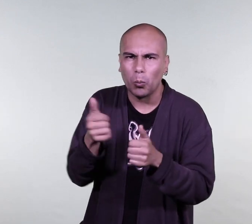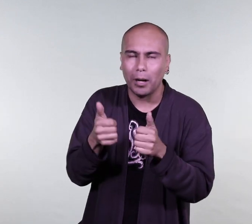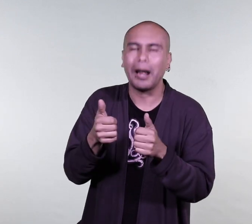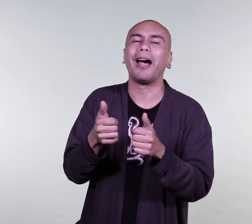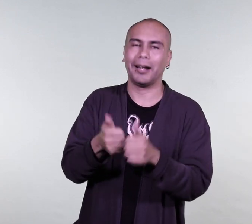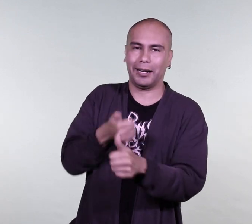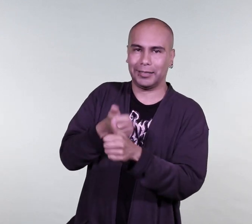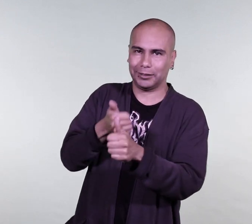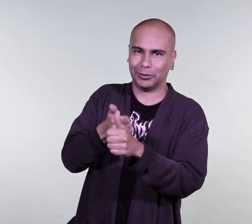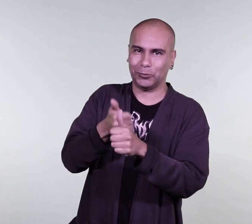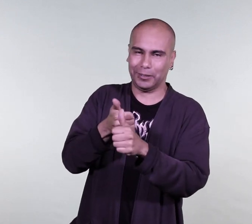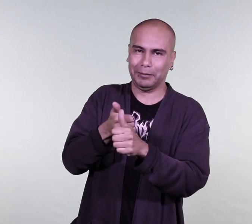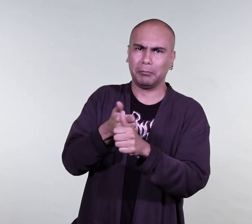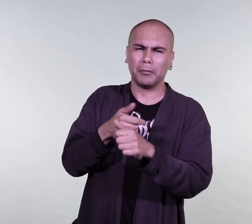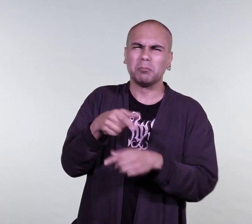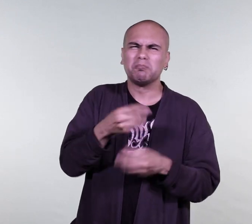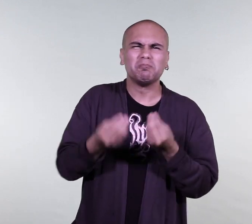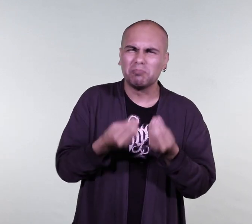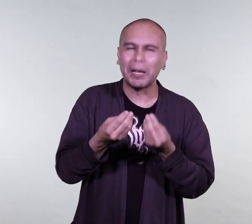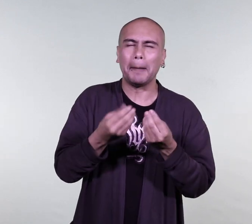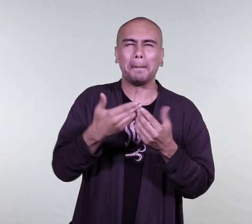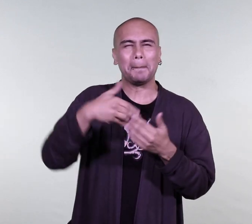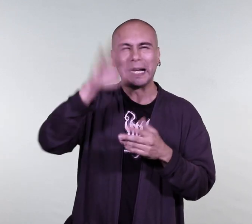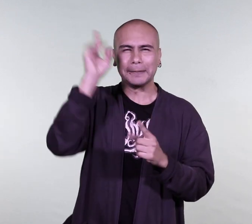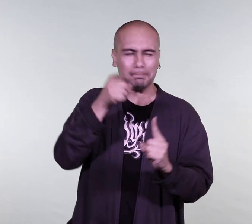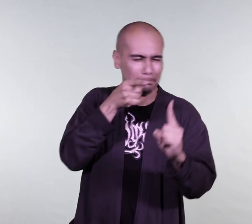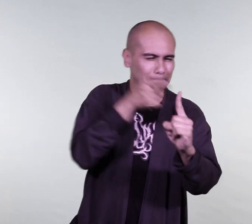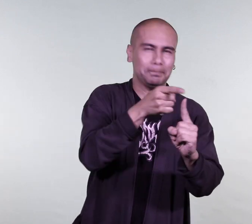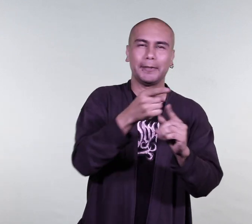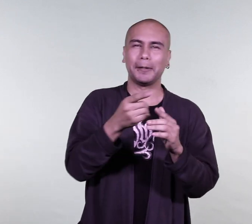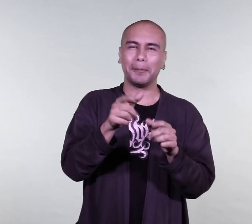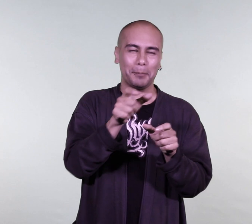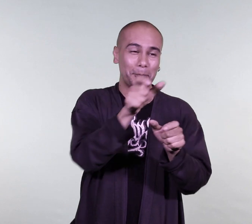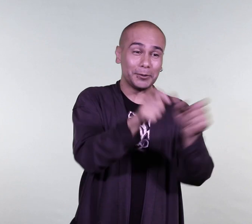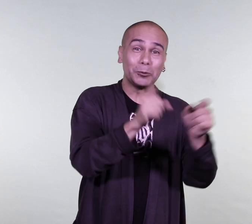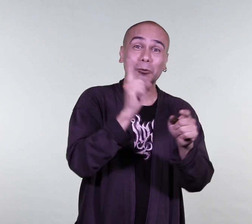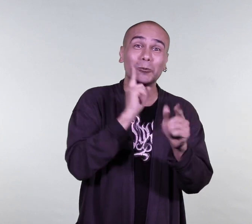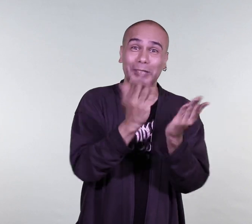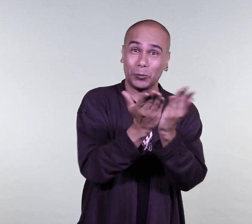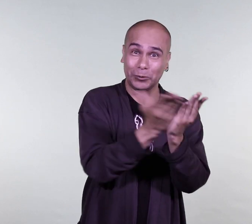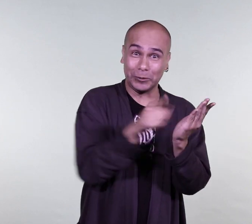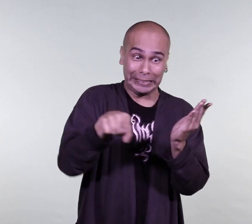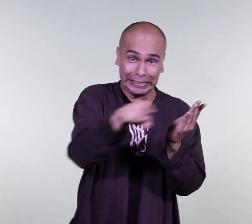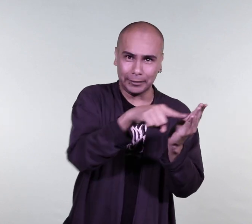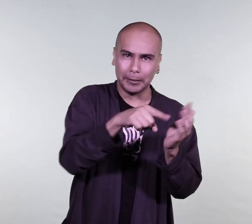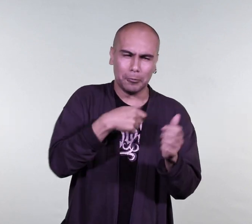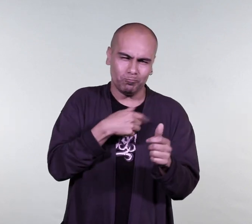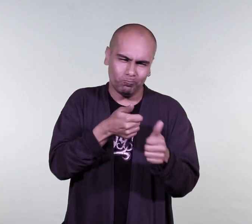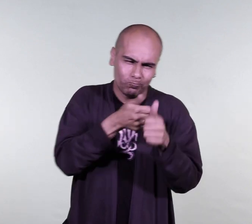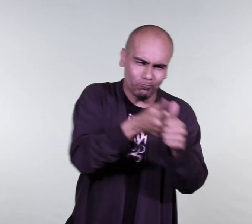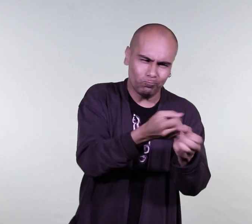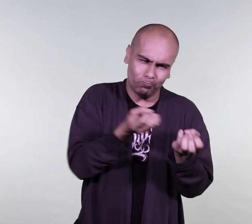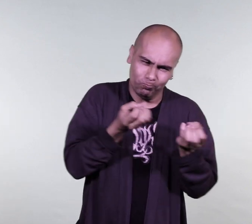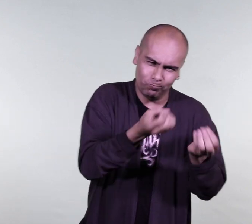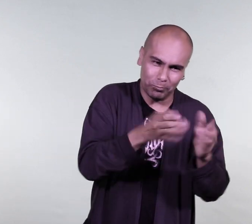asesoría y asistencia técnica territorial. Principalmente trabajo brindando asesorías en lo que tiene que ver